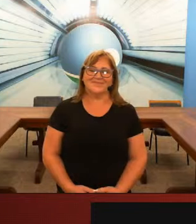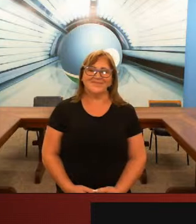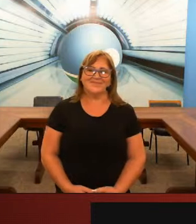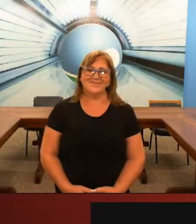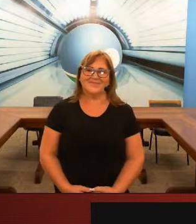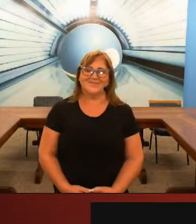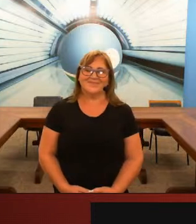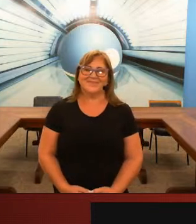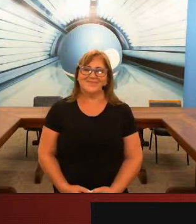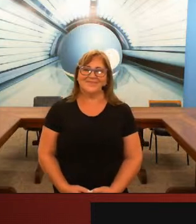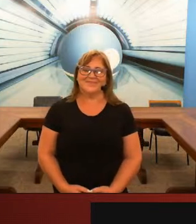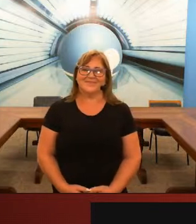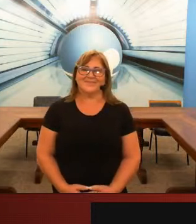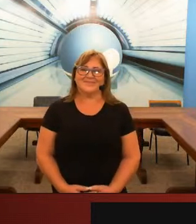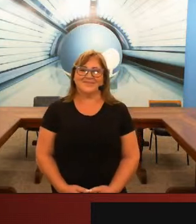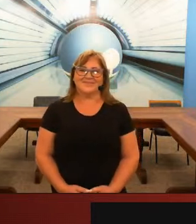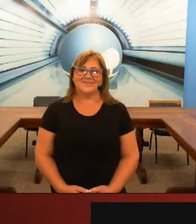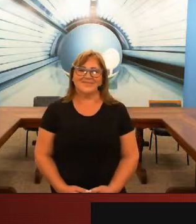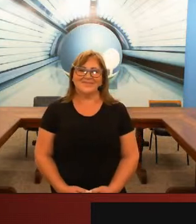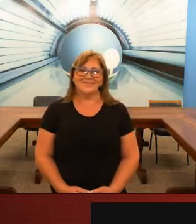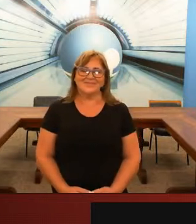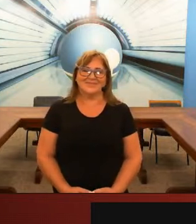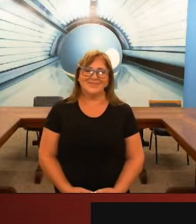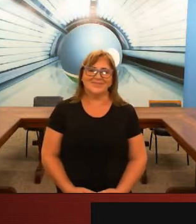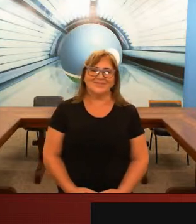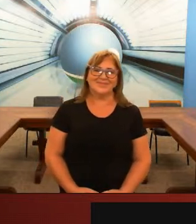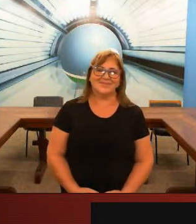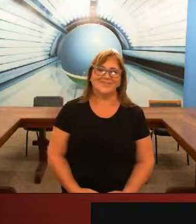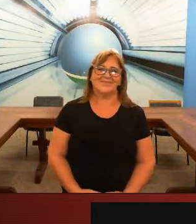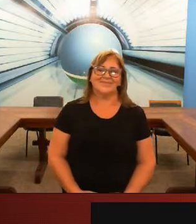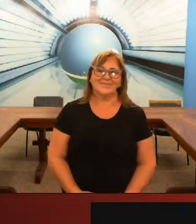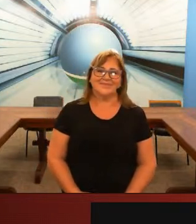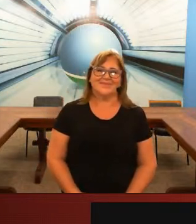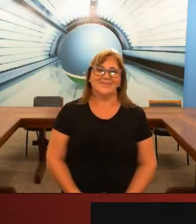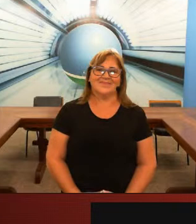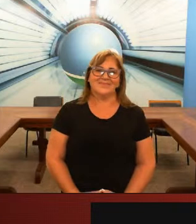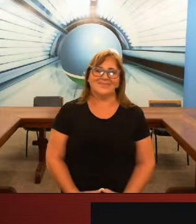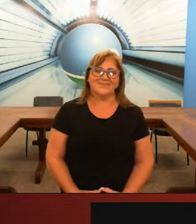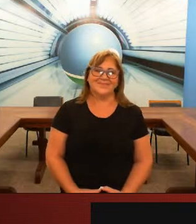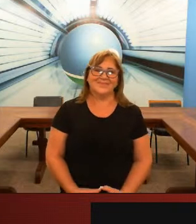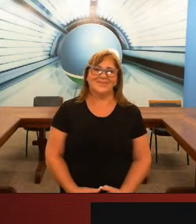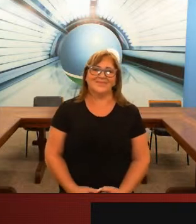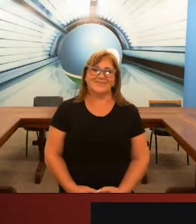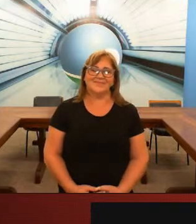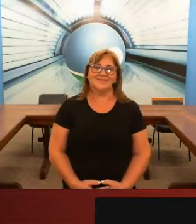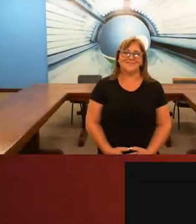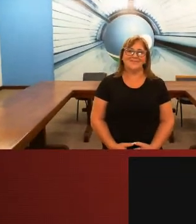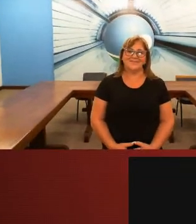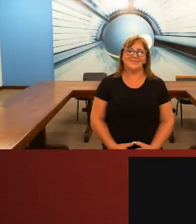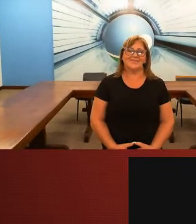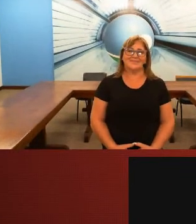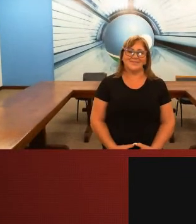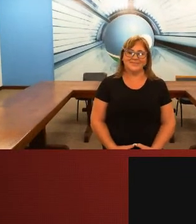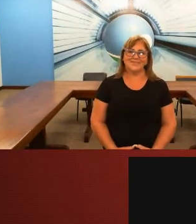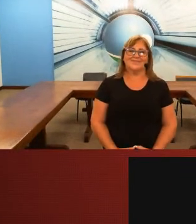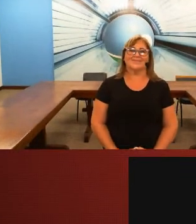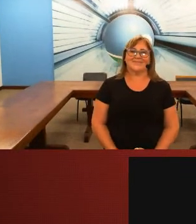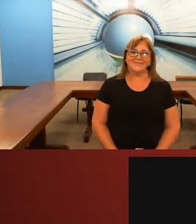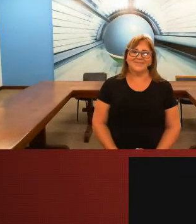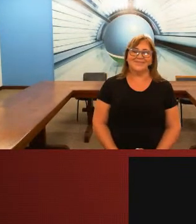do estado e da prefeitura eu trabalho como intérprete em uma outra instituição eu trabalho alfabetizando os surdos que